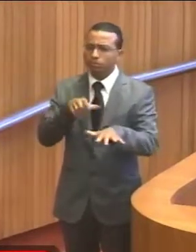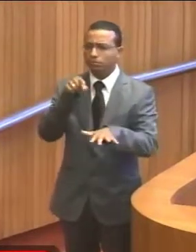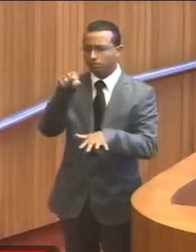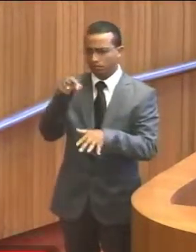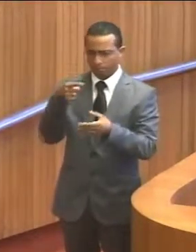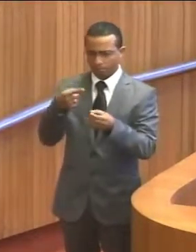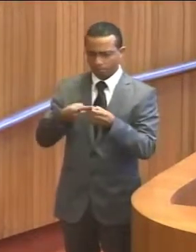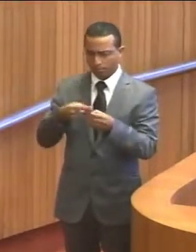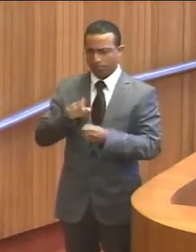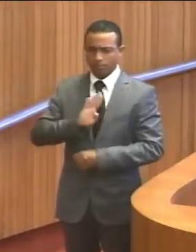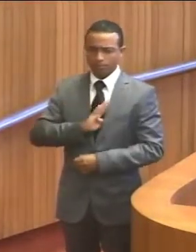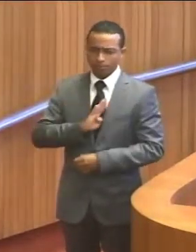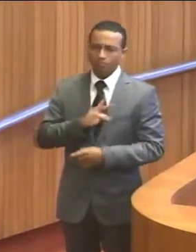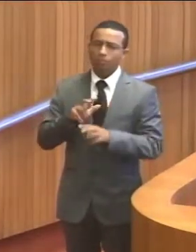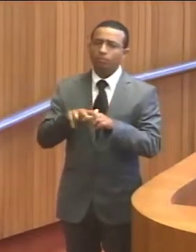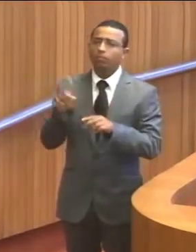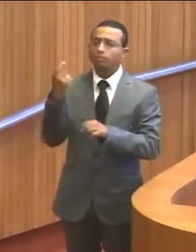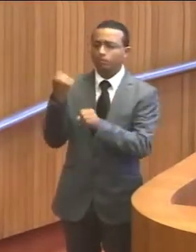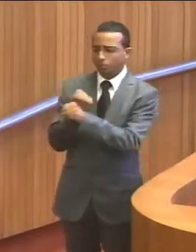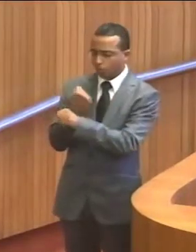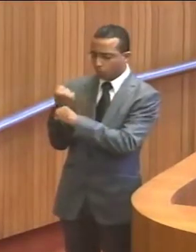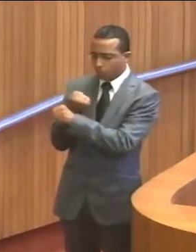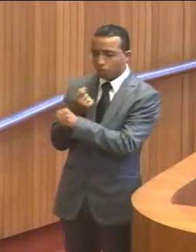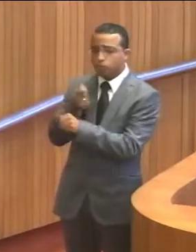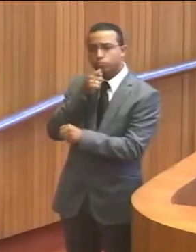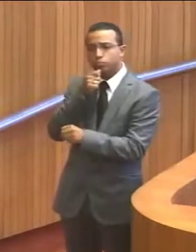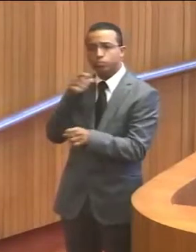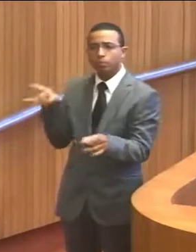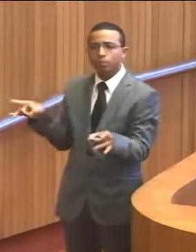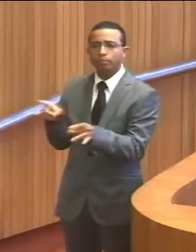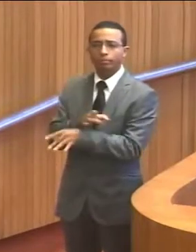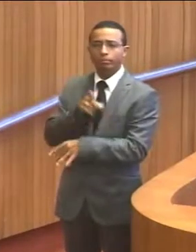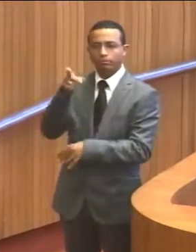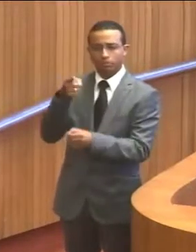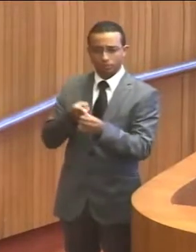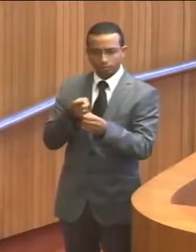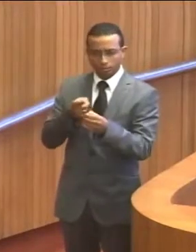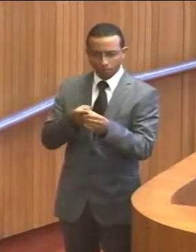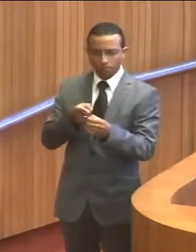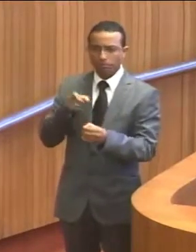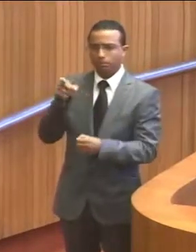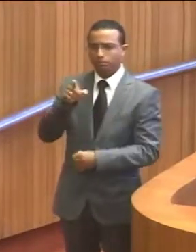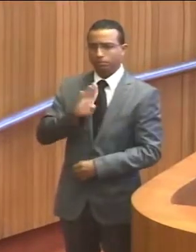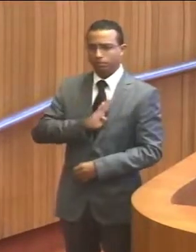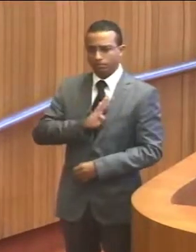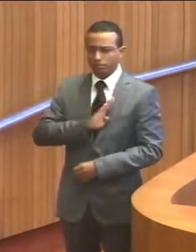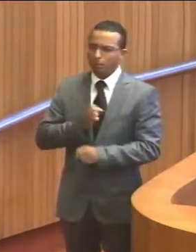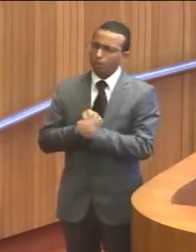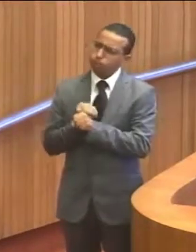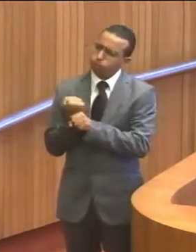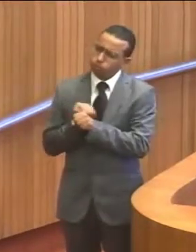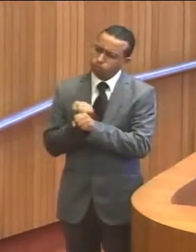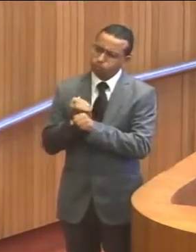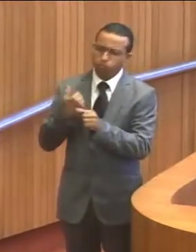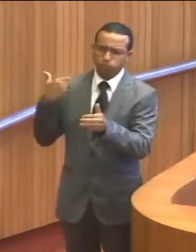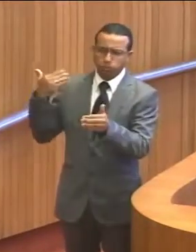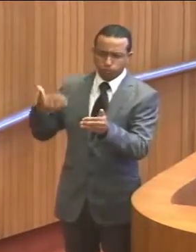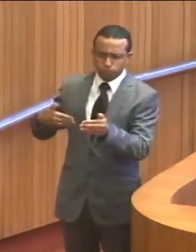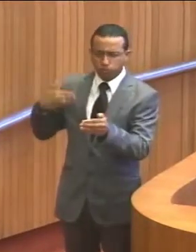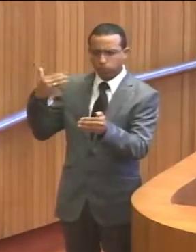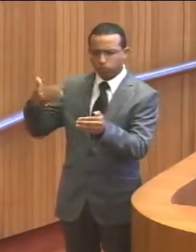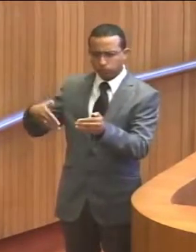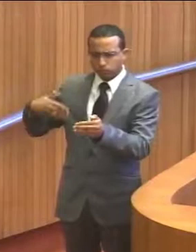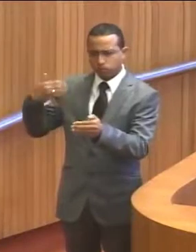de uma obra inacabada na UEMA de Bacabal. São anos e anos que essa obra vem se arrastando